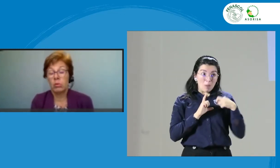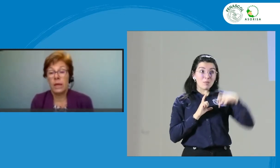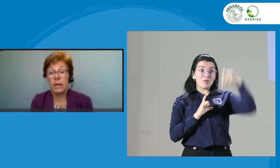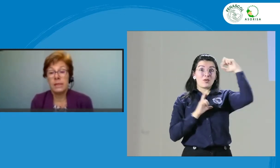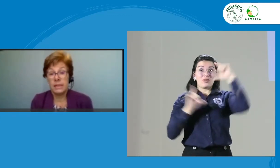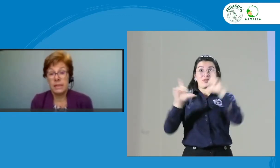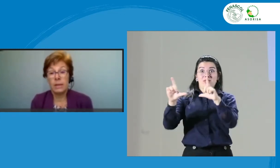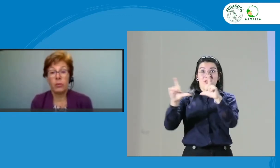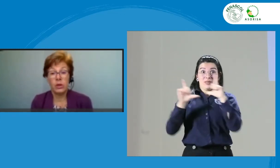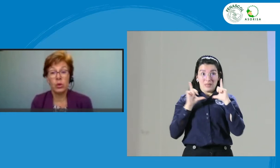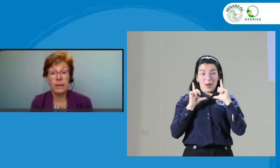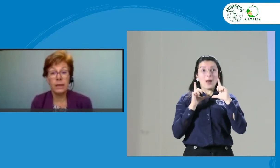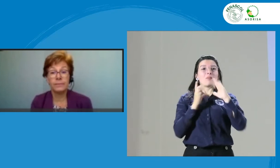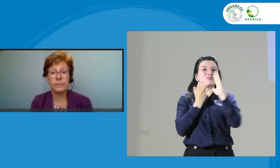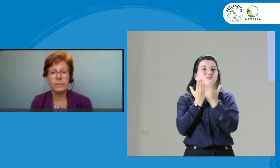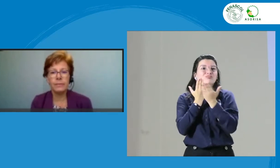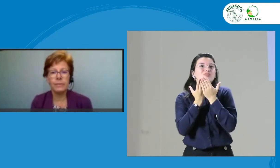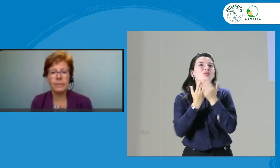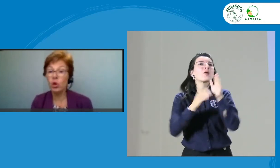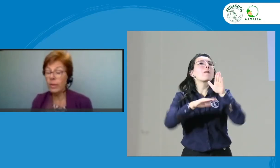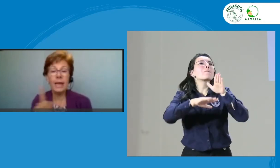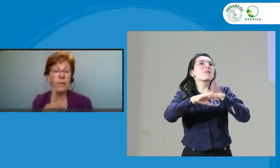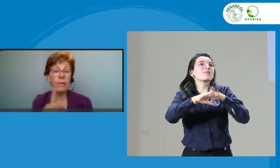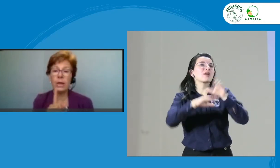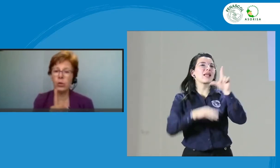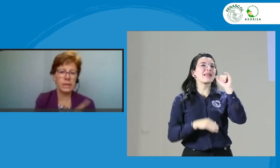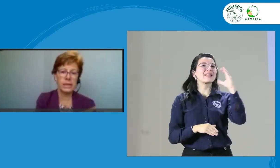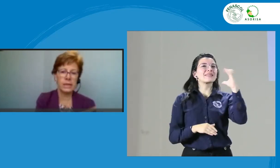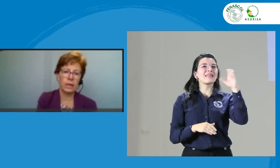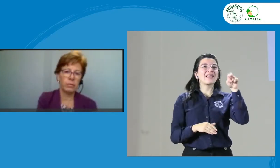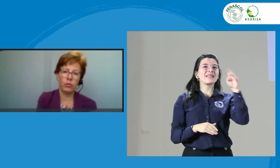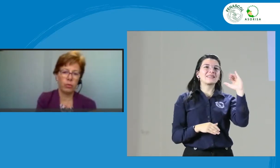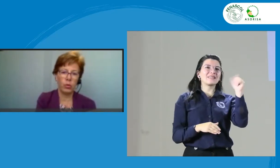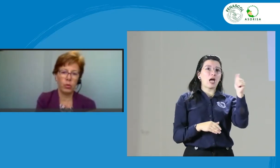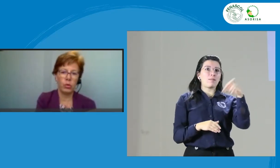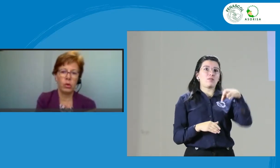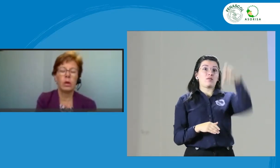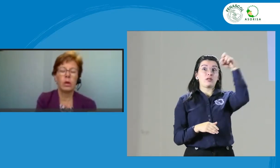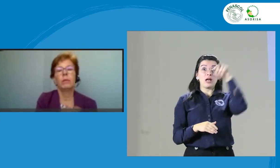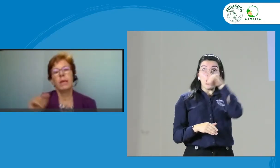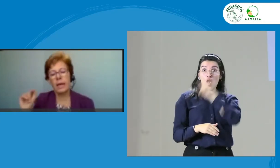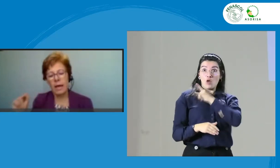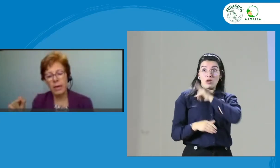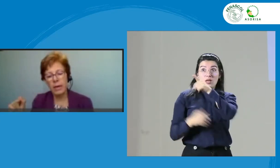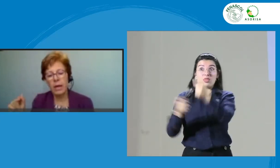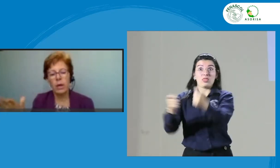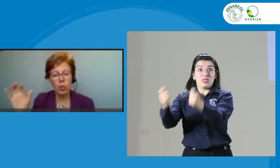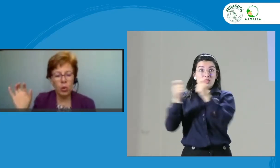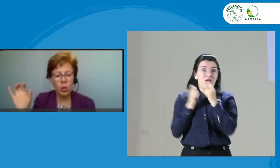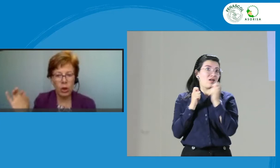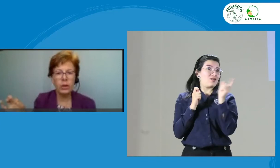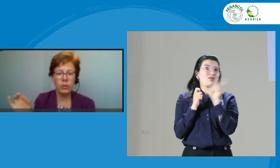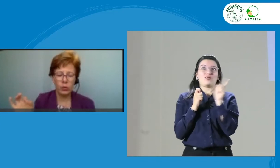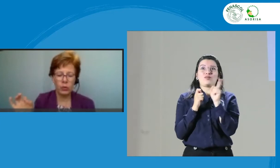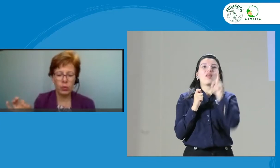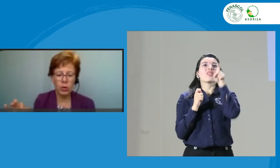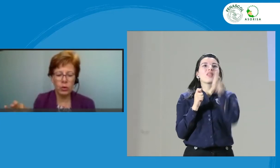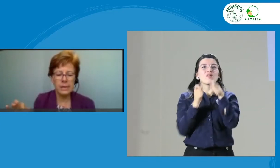licencia profesional. No me la daban a la universidad que me formó. Me la daba un colegio de fonaudiólogos.